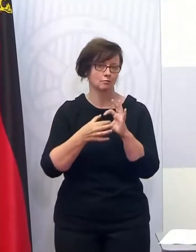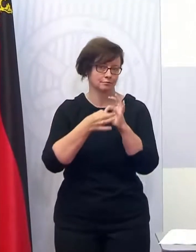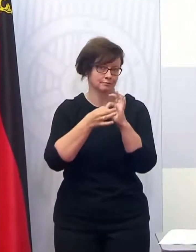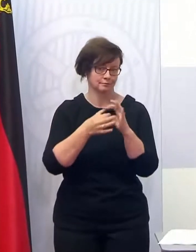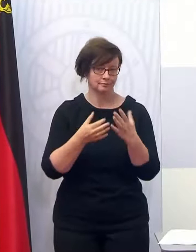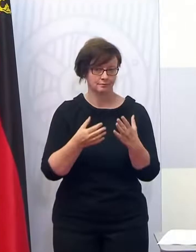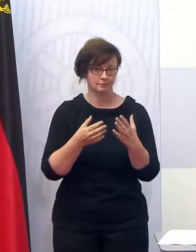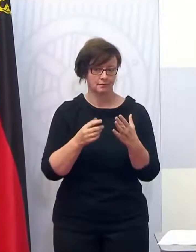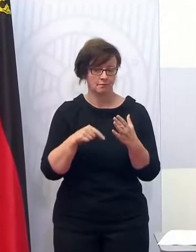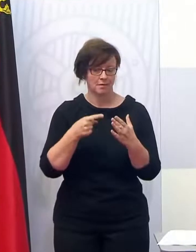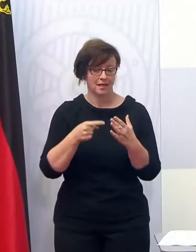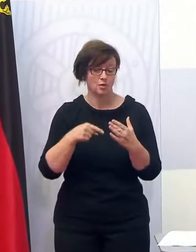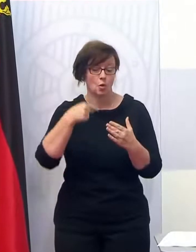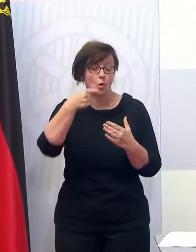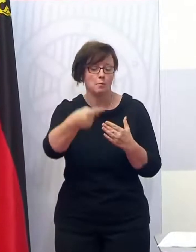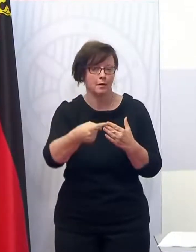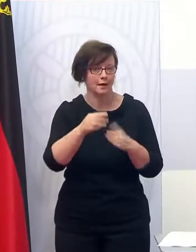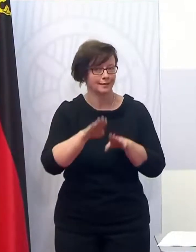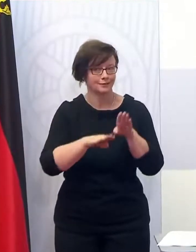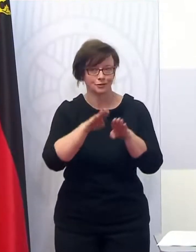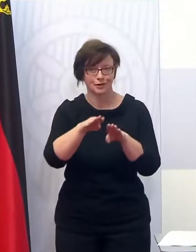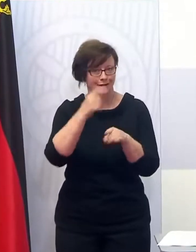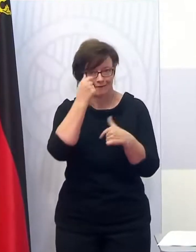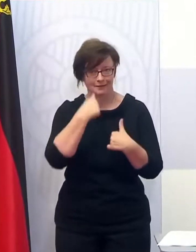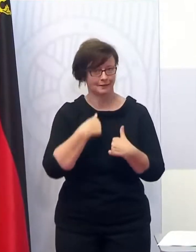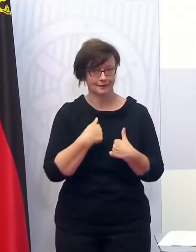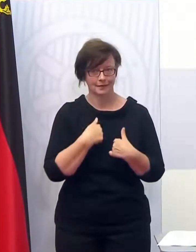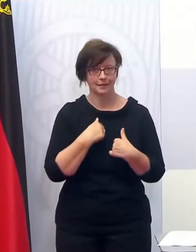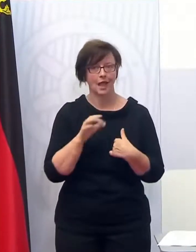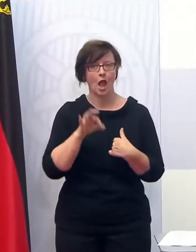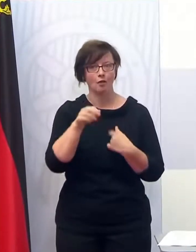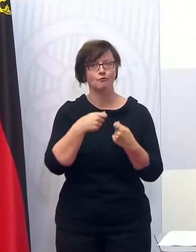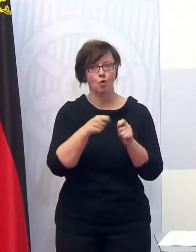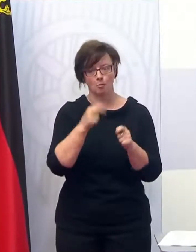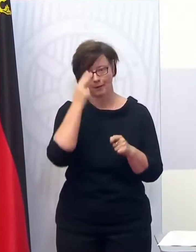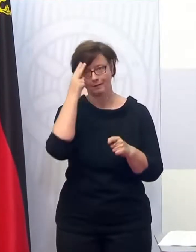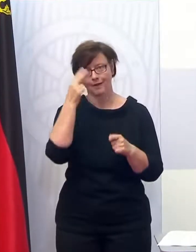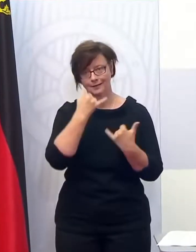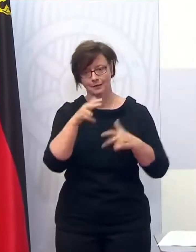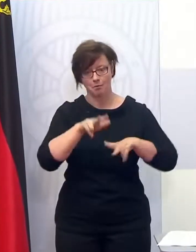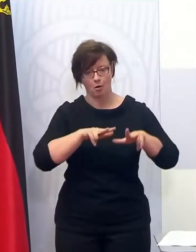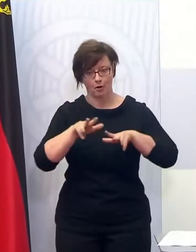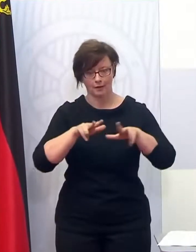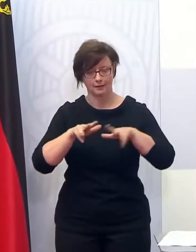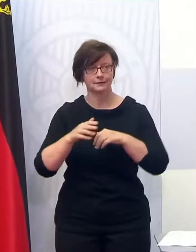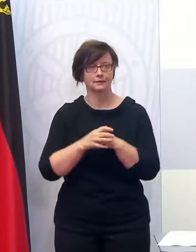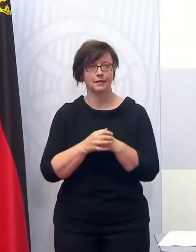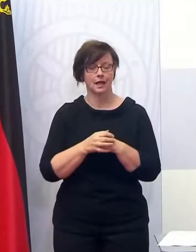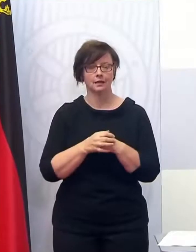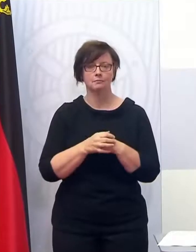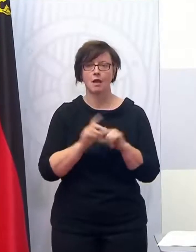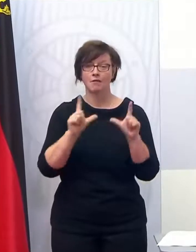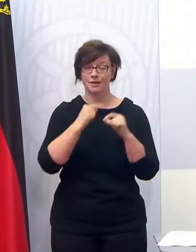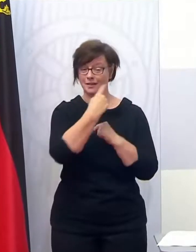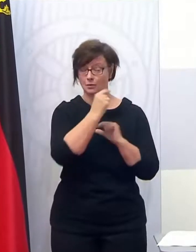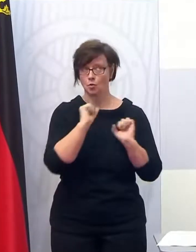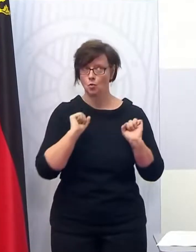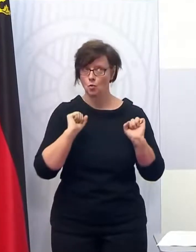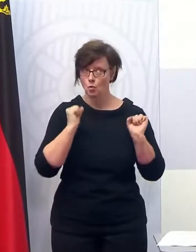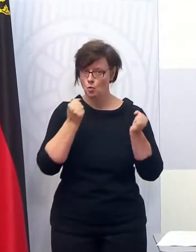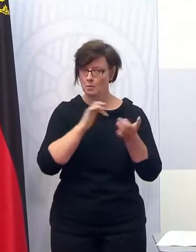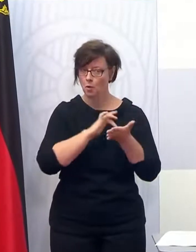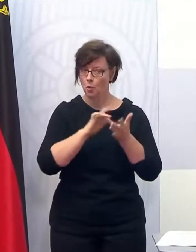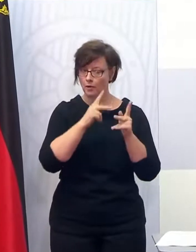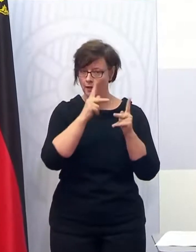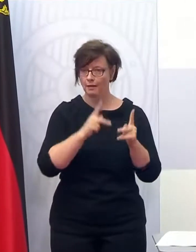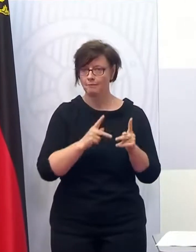wir dann mal schauen bei den Flohmärkten. Wir wissen alle, wieso Flohmärkte organisiert und gemacht sind. geben sich die Veranstalter sehr viel Mühe. Aber